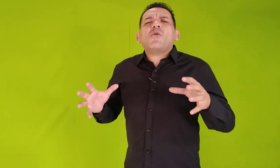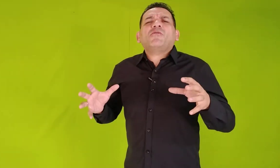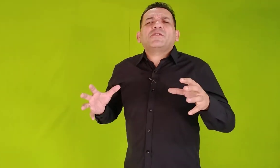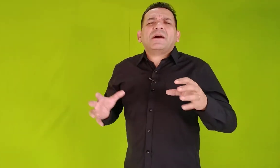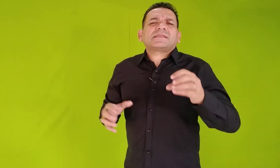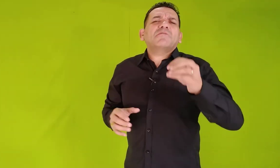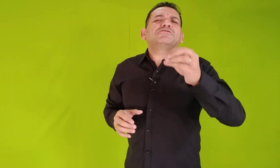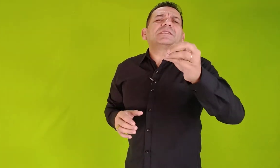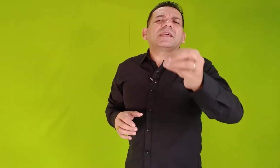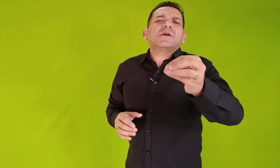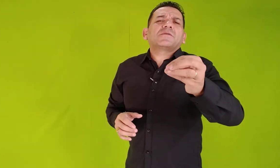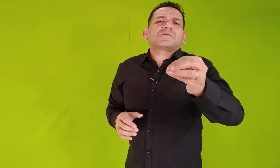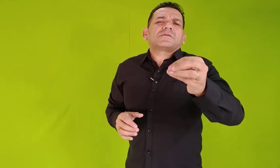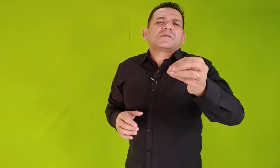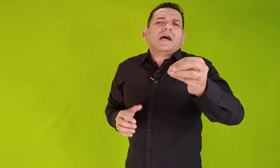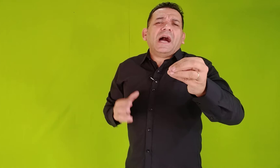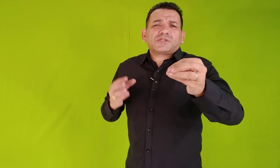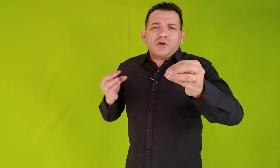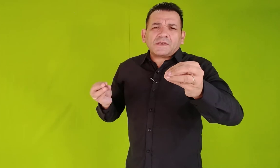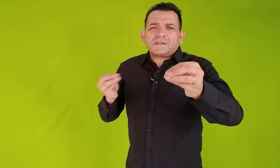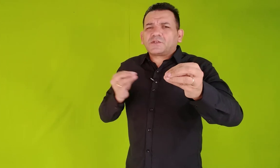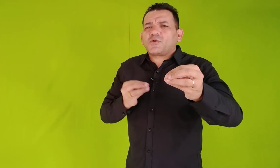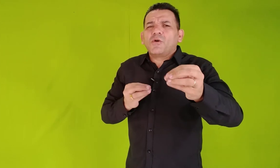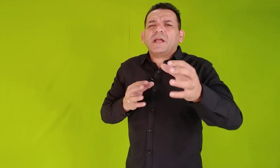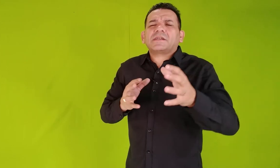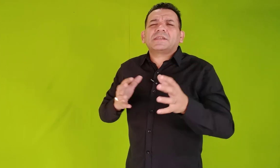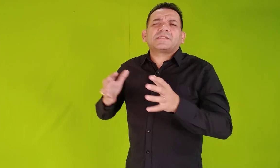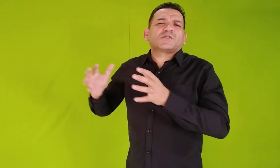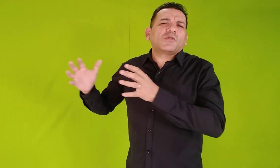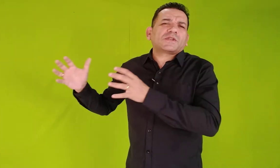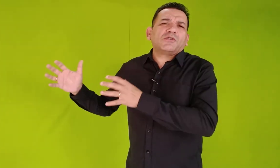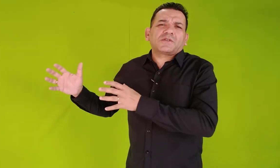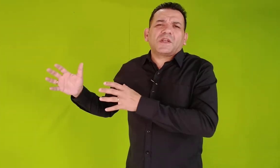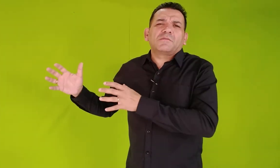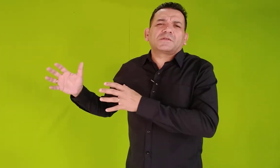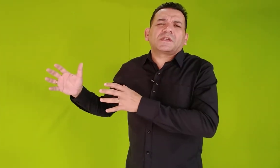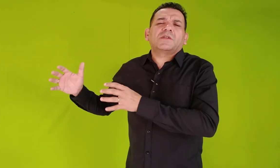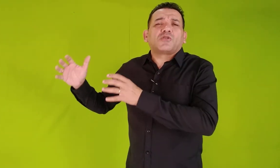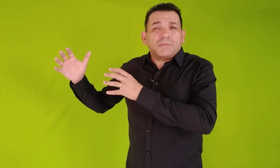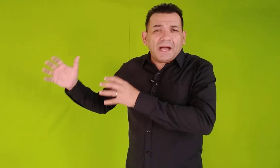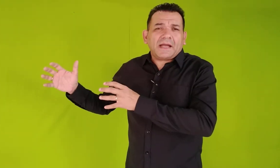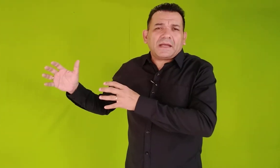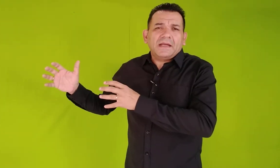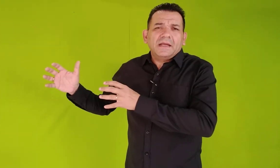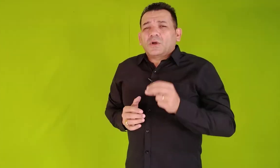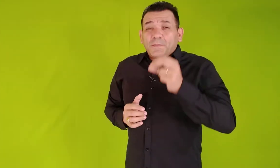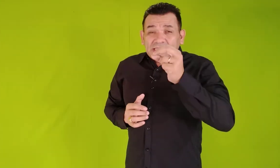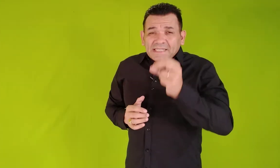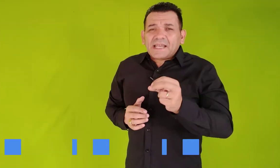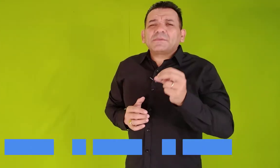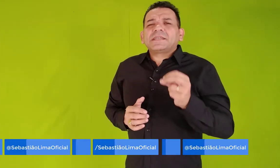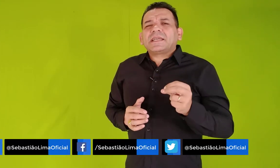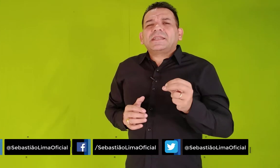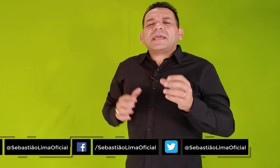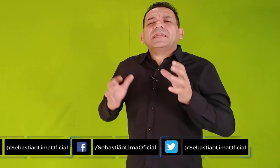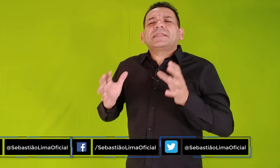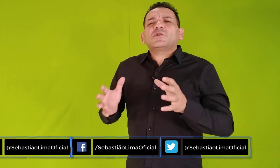confirmação de Deus, as nossas escolhas, as decisões que nós temos que tomar, o que precisamos entender é que Deus